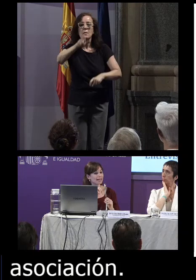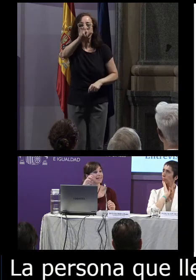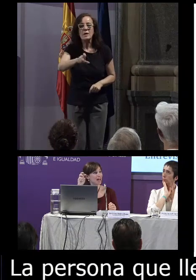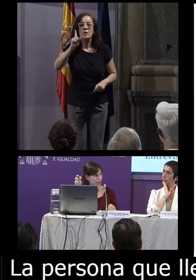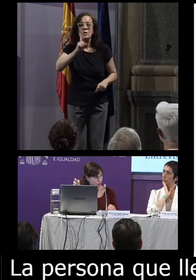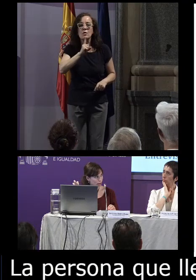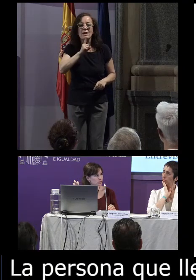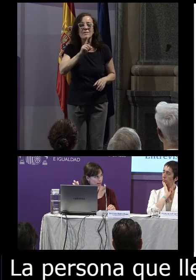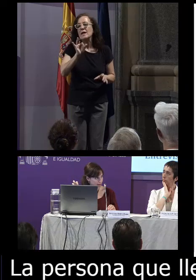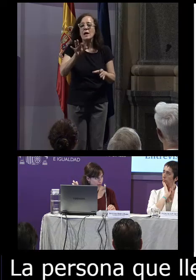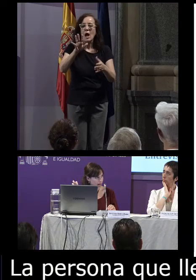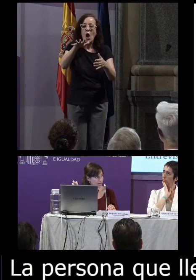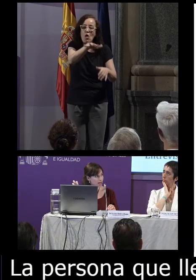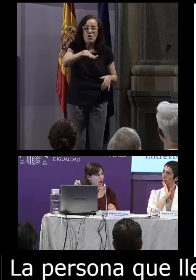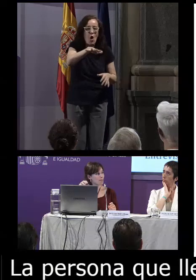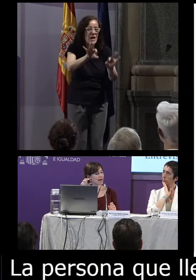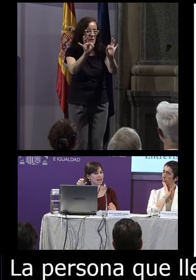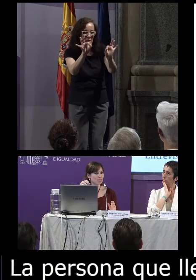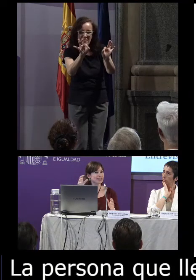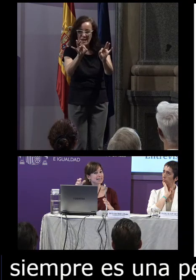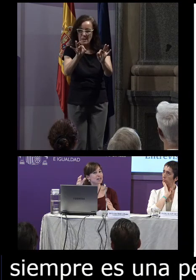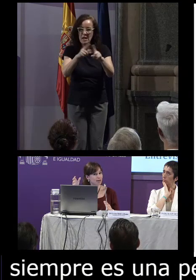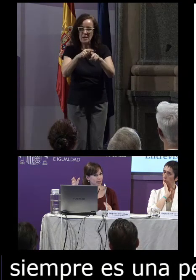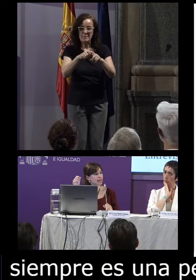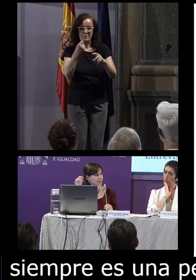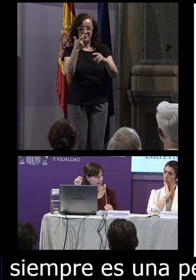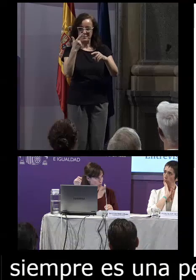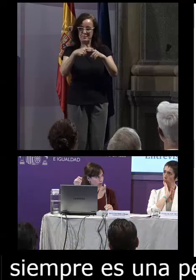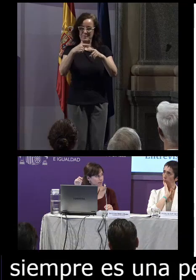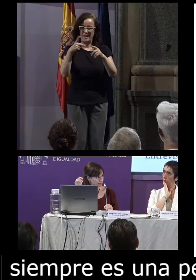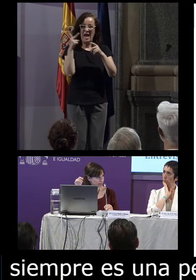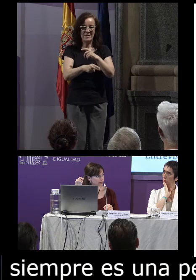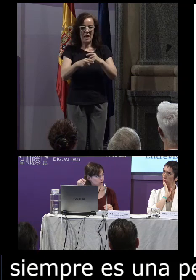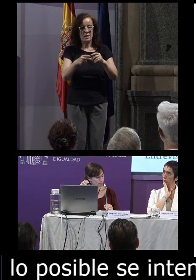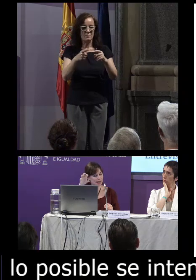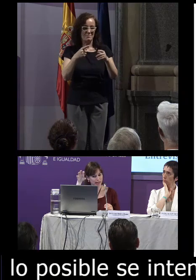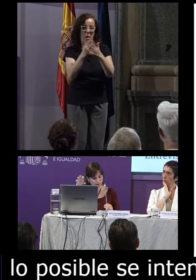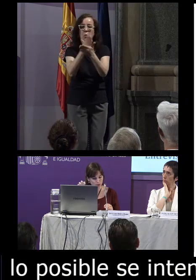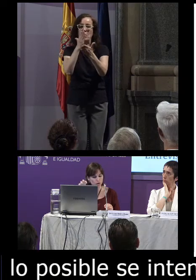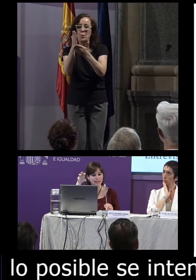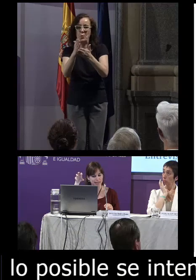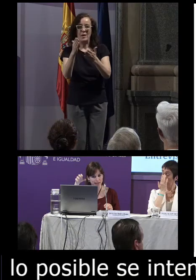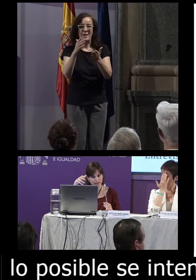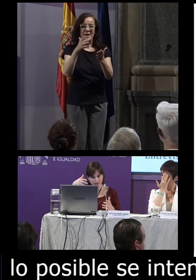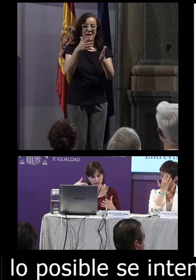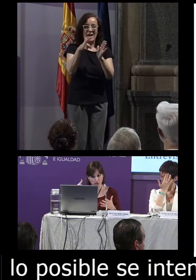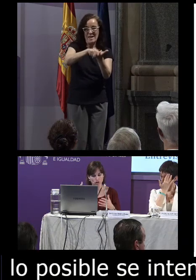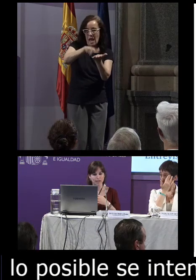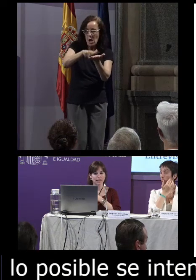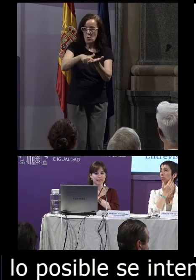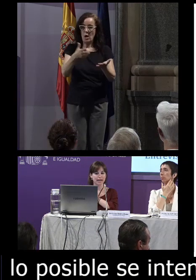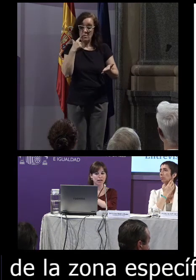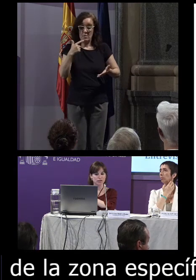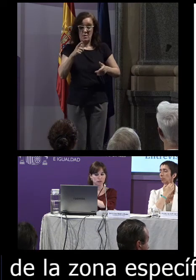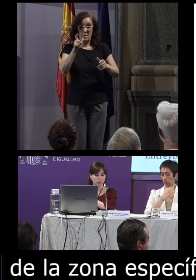sorda de la zona específica para evitar interferencias de lengua y para que las personas que son